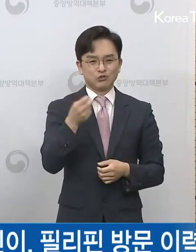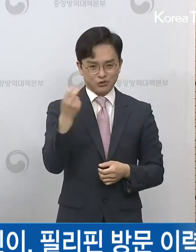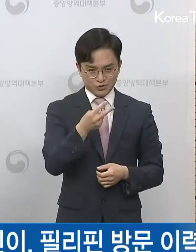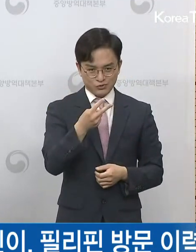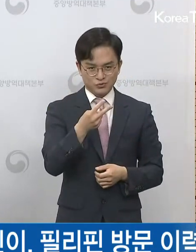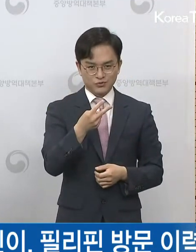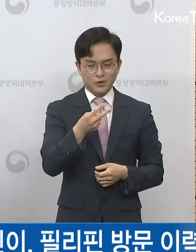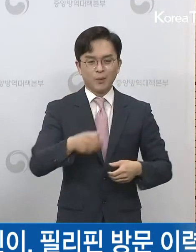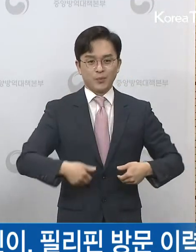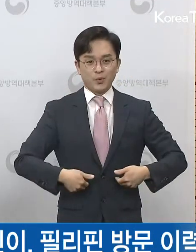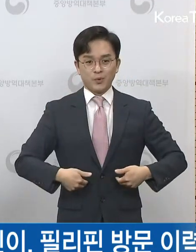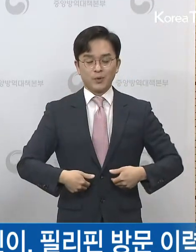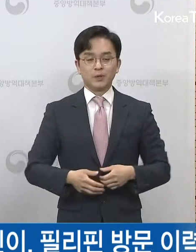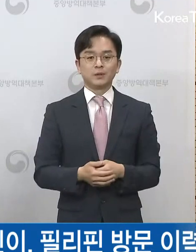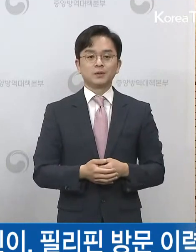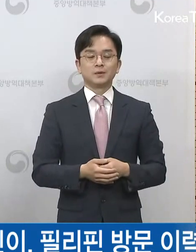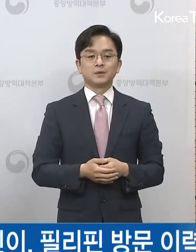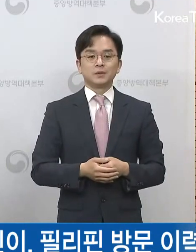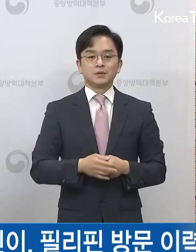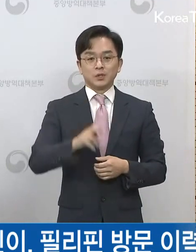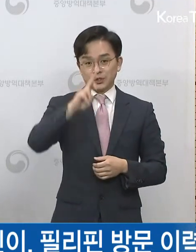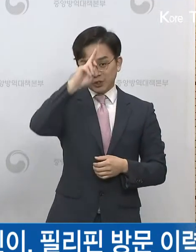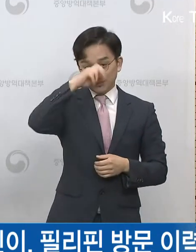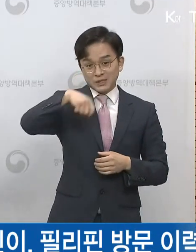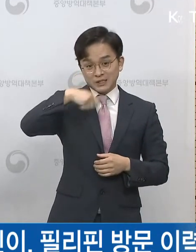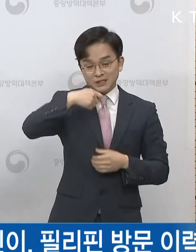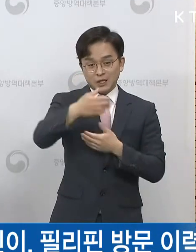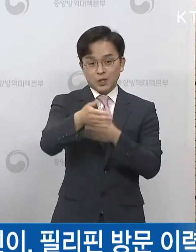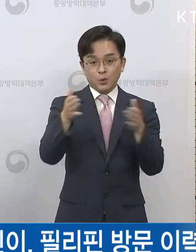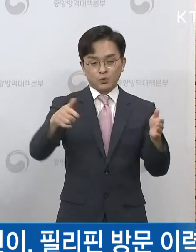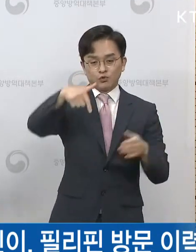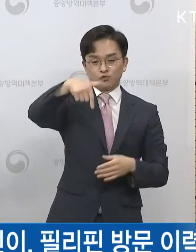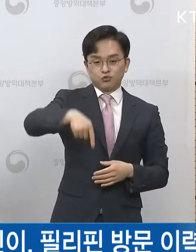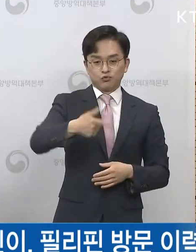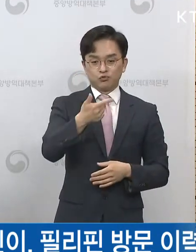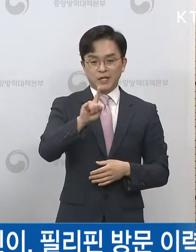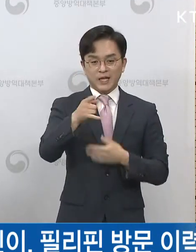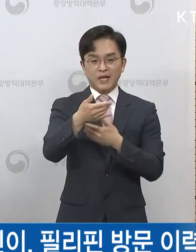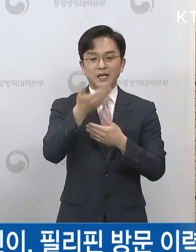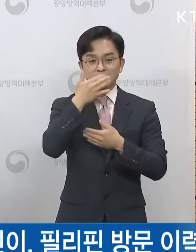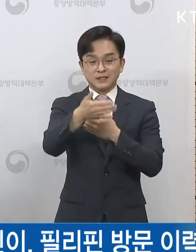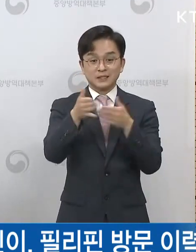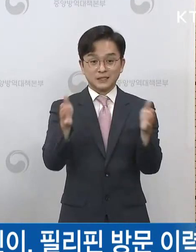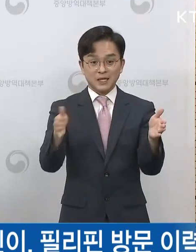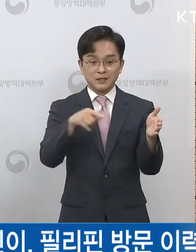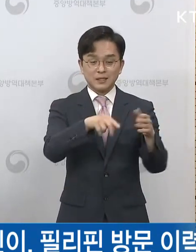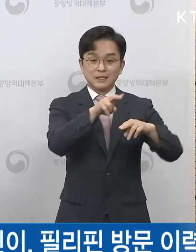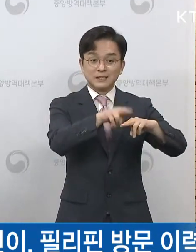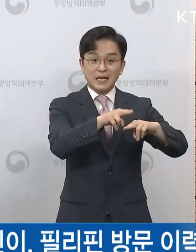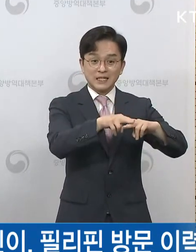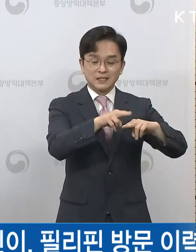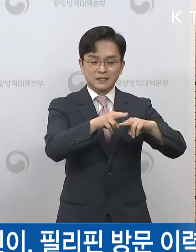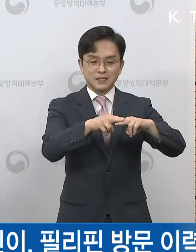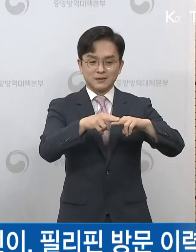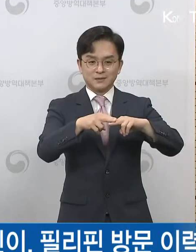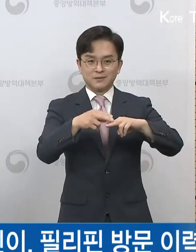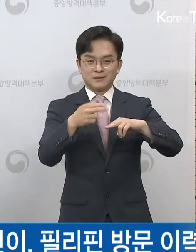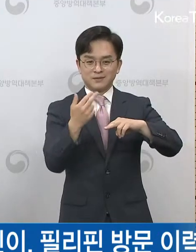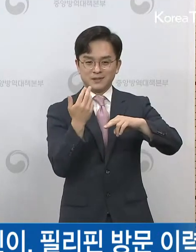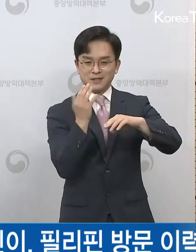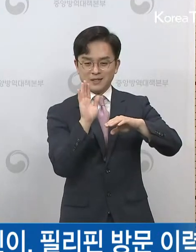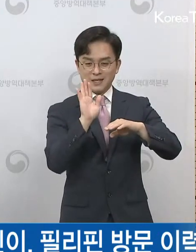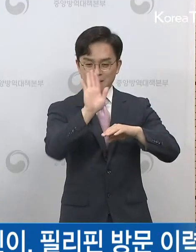착용이 어려운 구내식당인 경우에도 시차를 분산 운영해 주시고 좌석 간에 가림막을 설치하거나